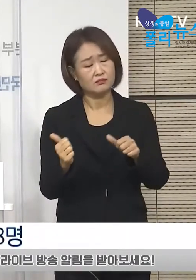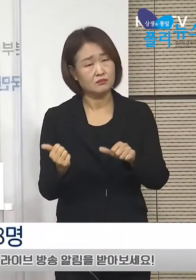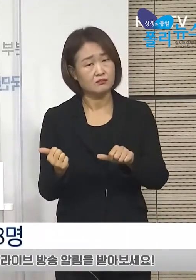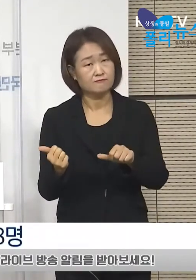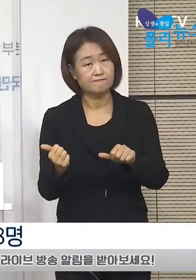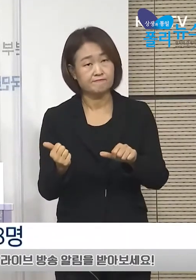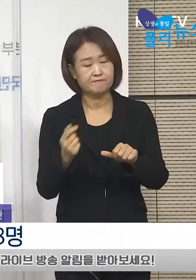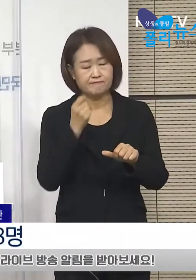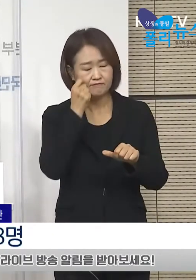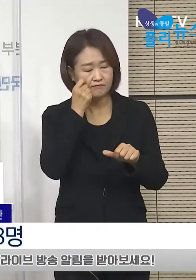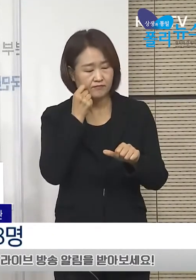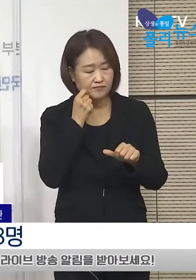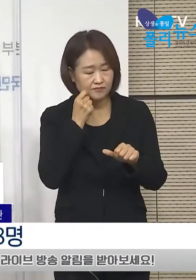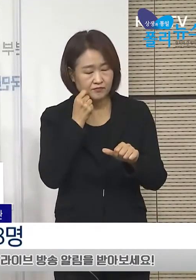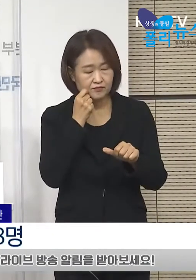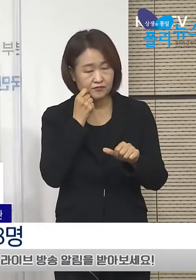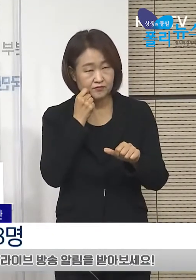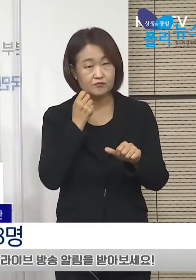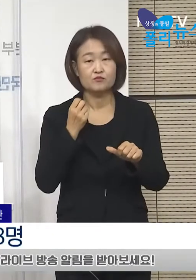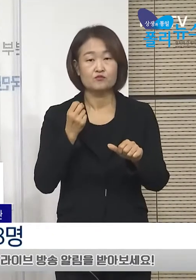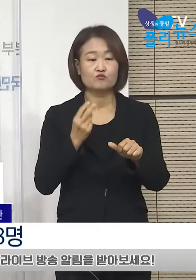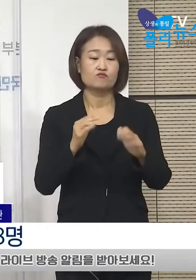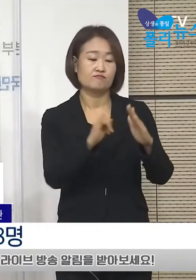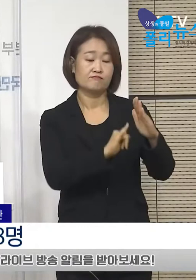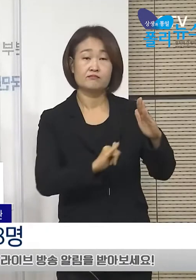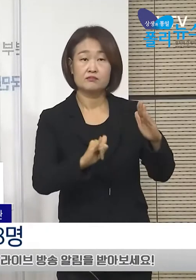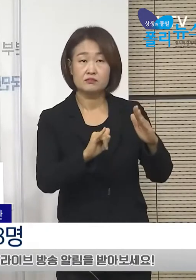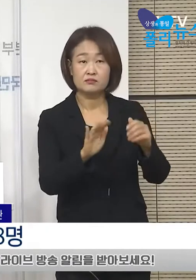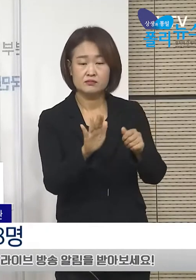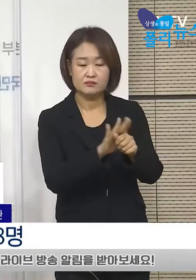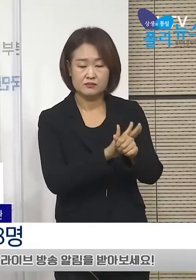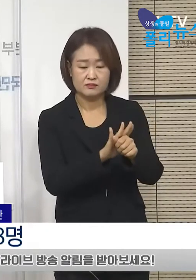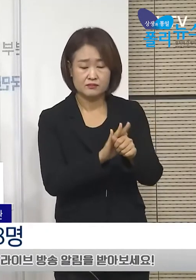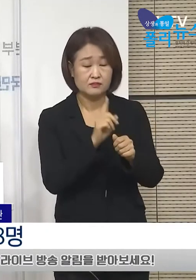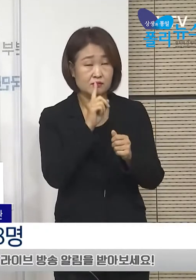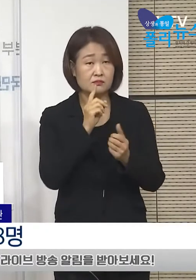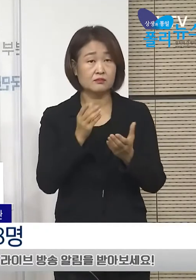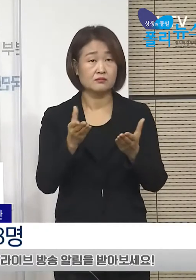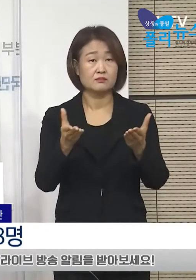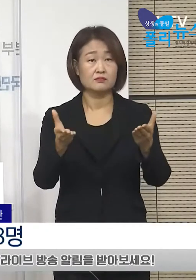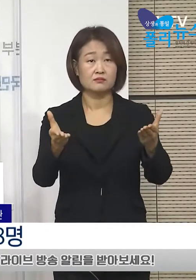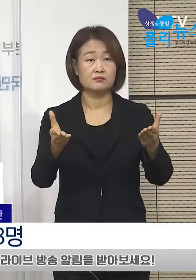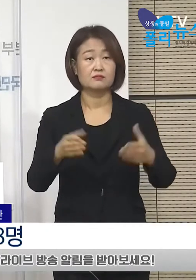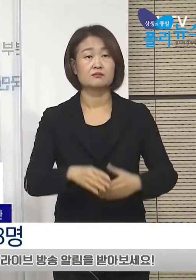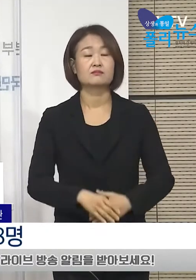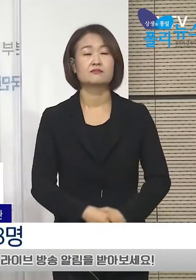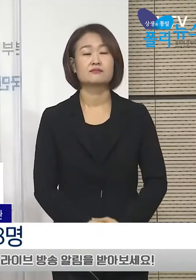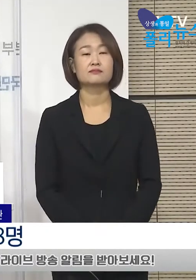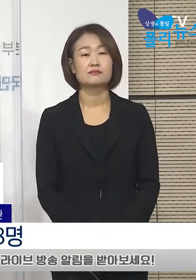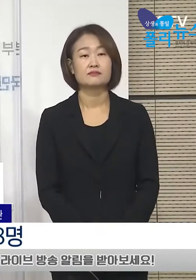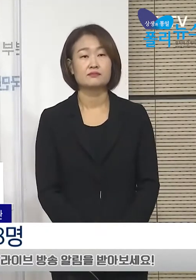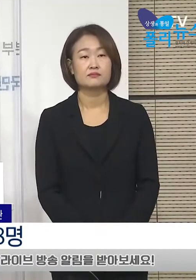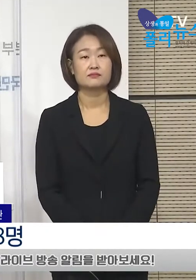고인의 맹복을 빌고 유가족께는 깊은 위로의 말씀을 전합니다.